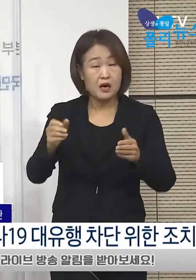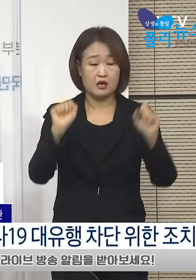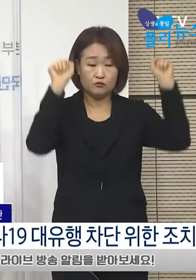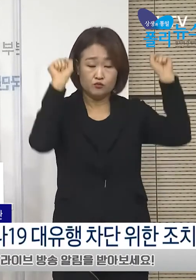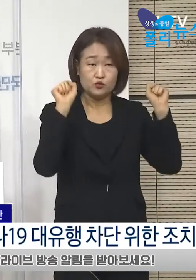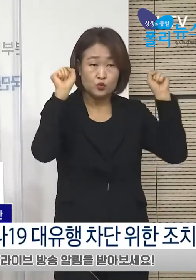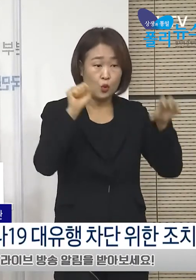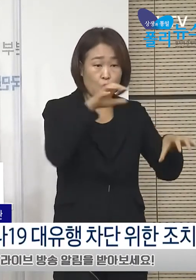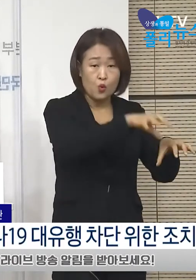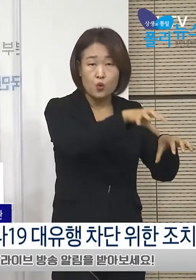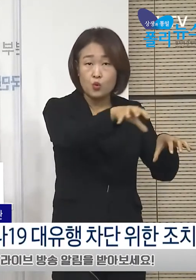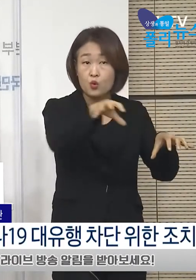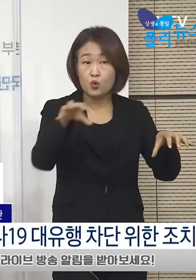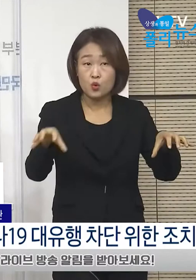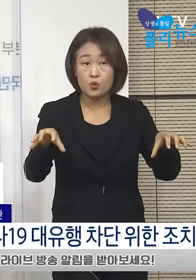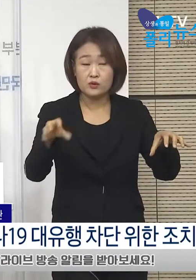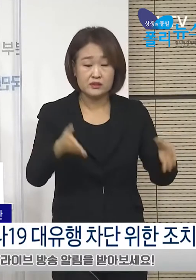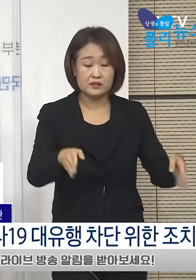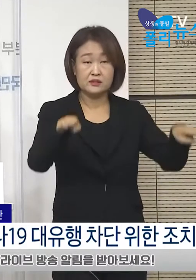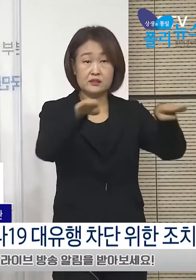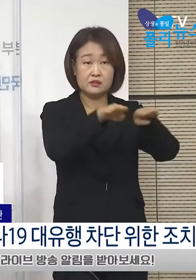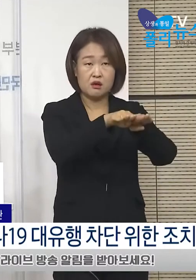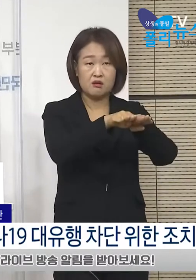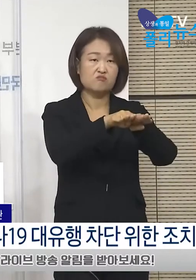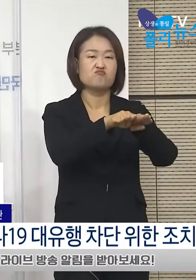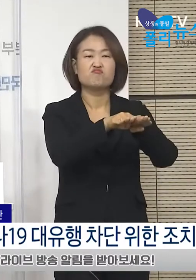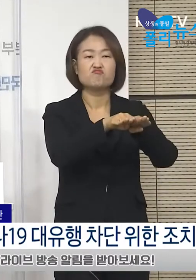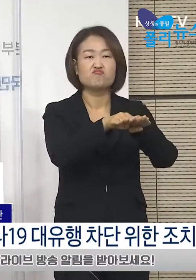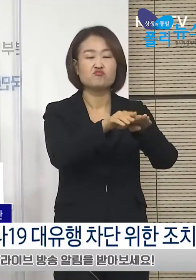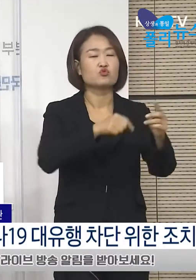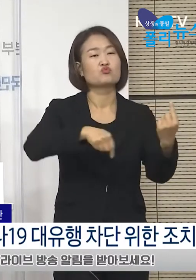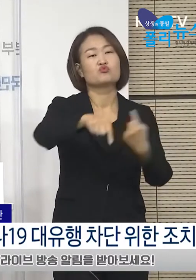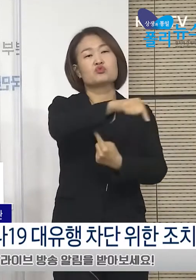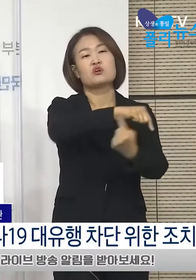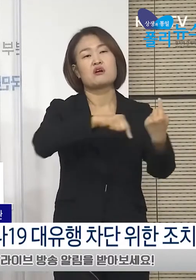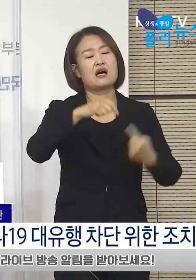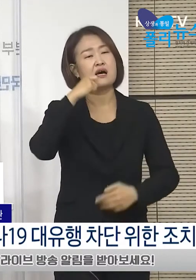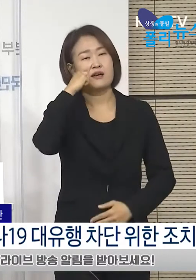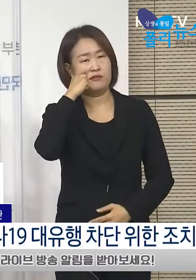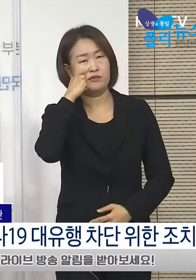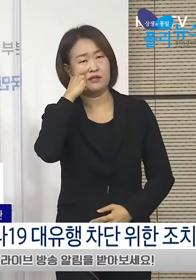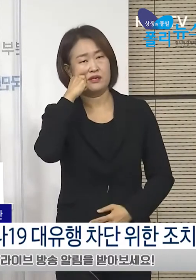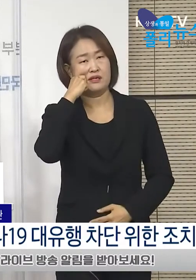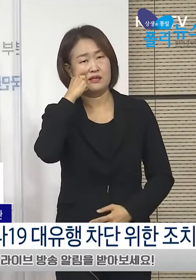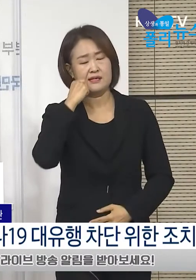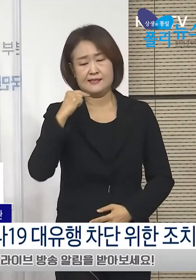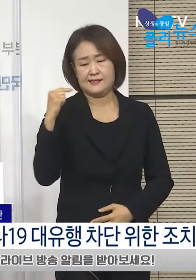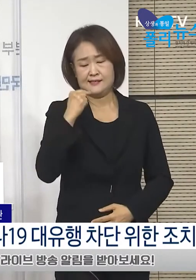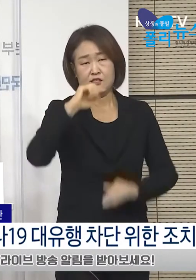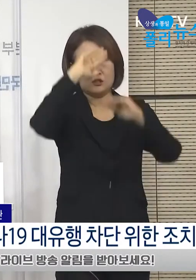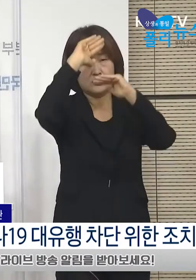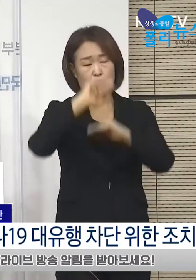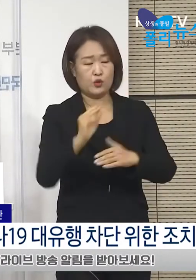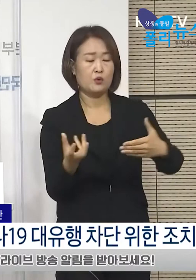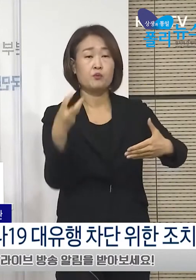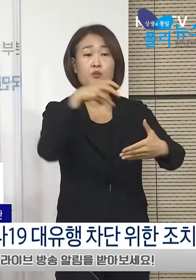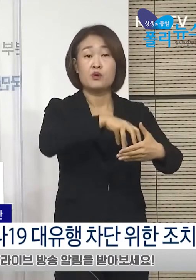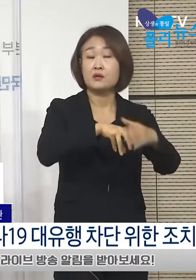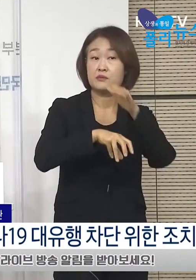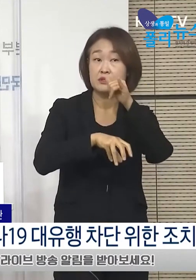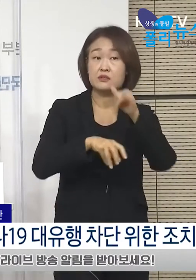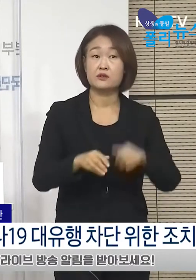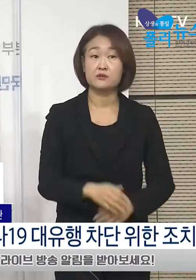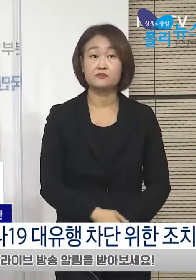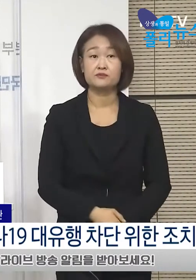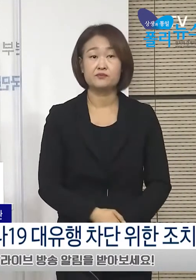많은 다중이용시설에 영업 중단 등 강력한 조치가 포함되어 있습니다. 많은